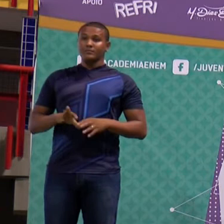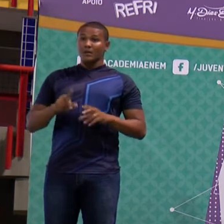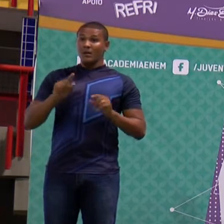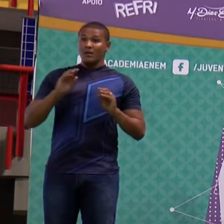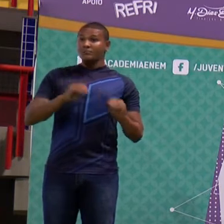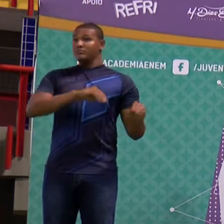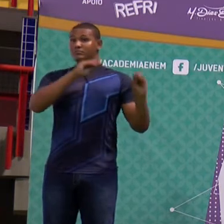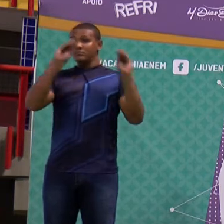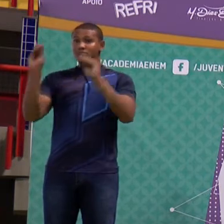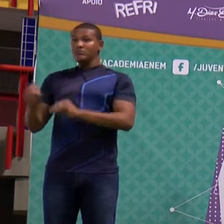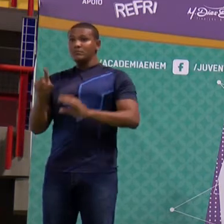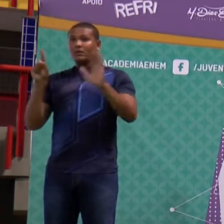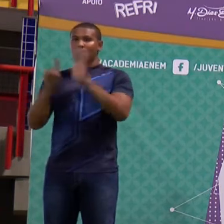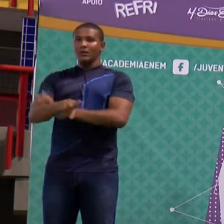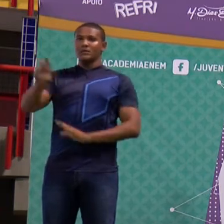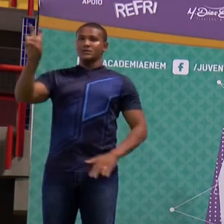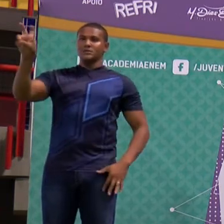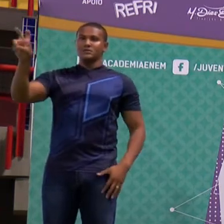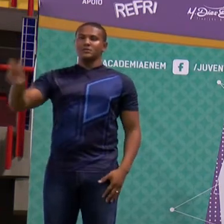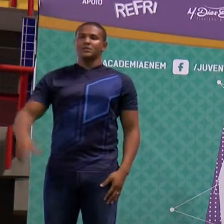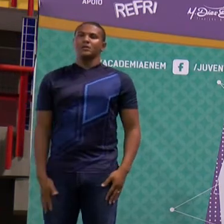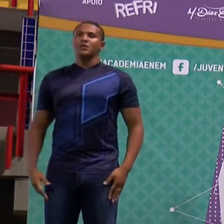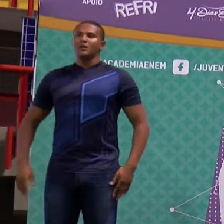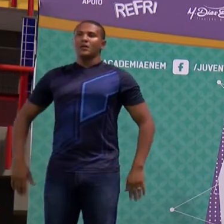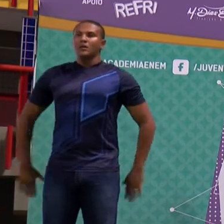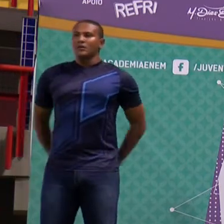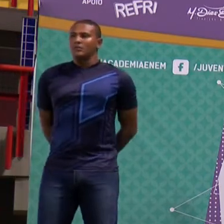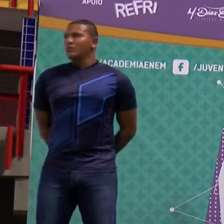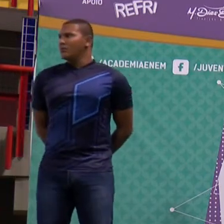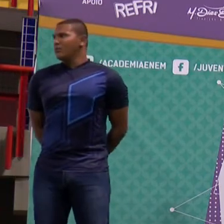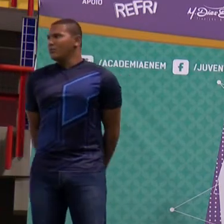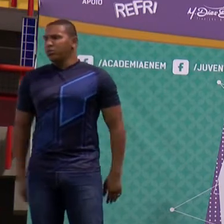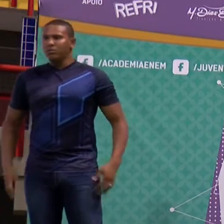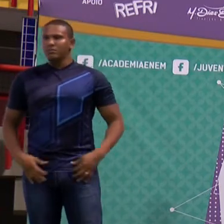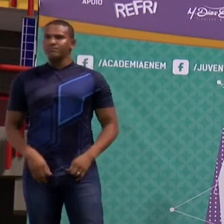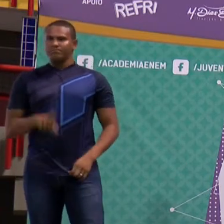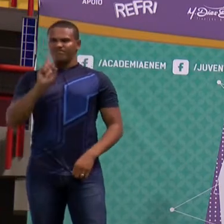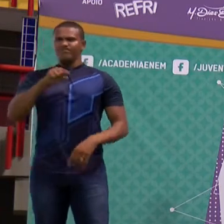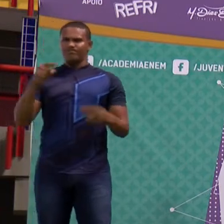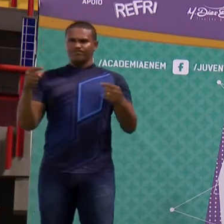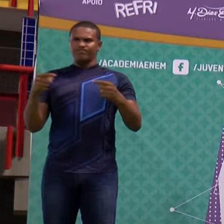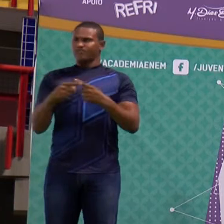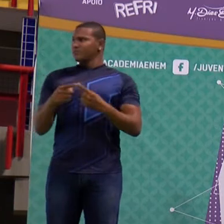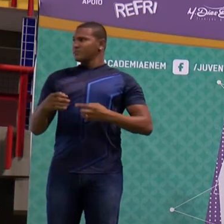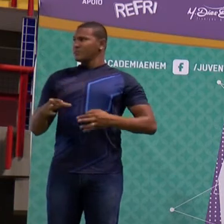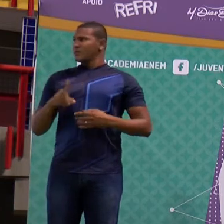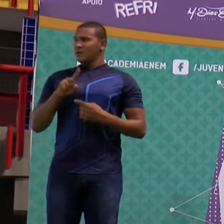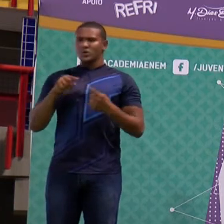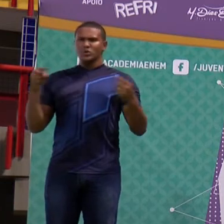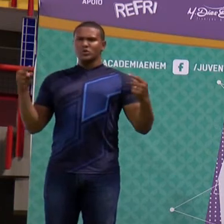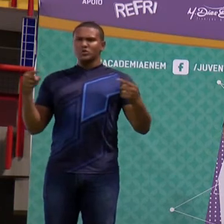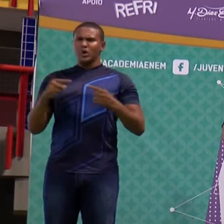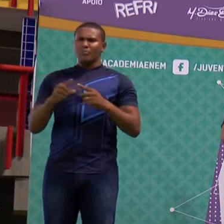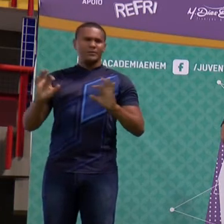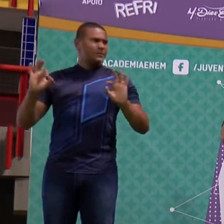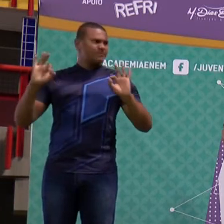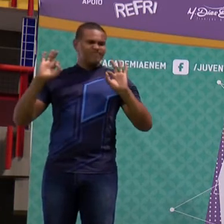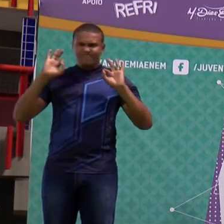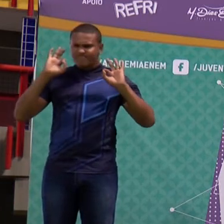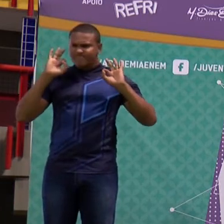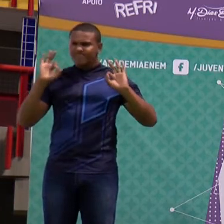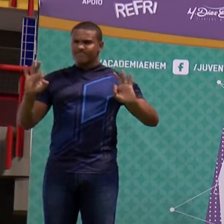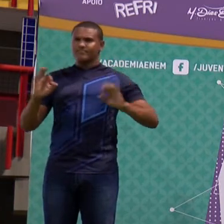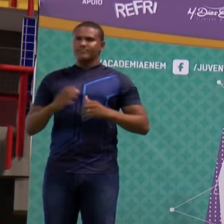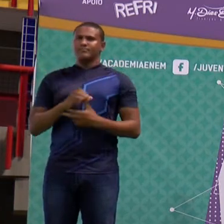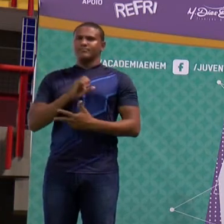Quinta questão, olha só, gente. Uma questão que, ó. Cheira a Enem. Tem cheiro de prova do sábado. Essa quinta